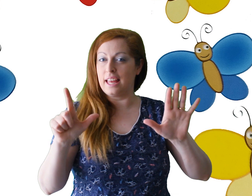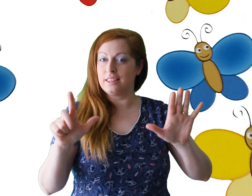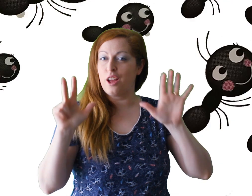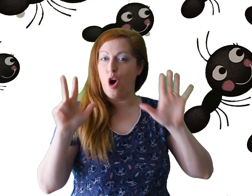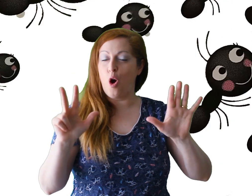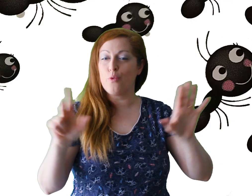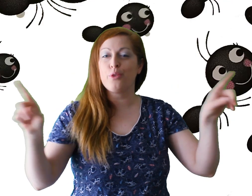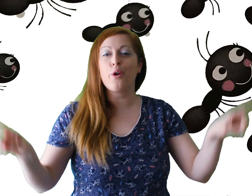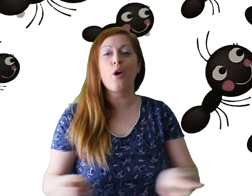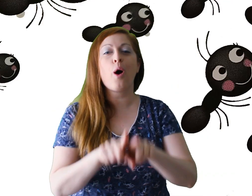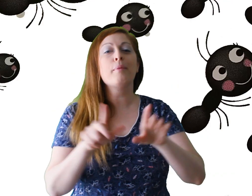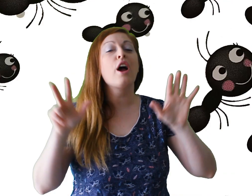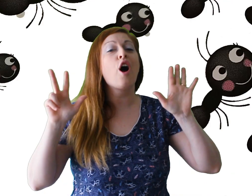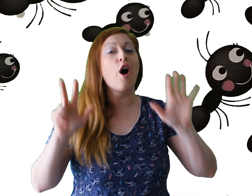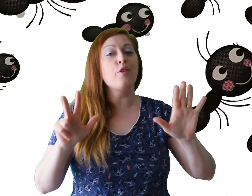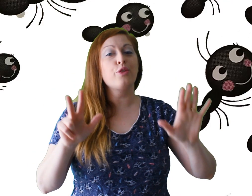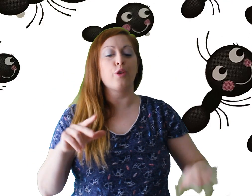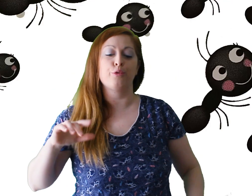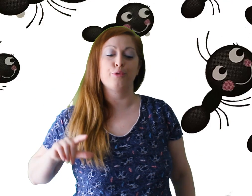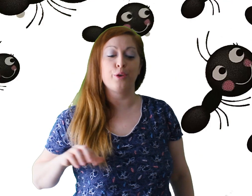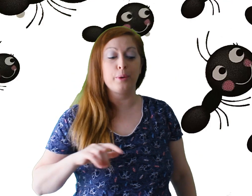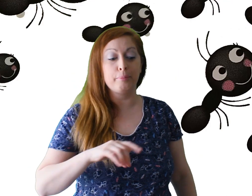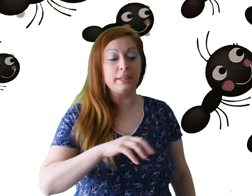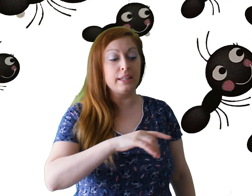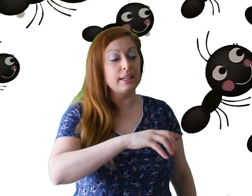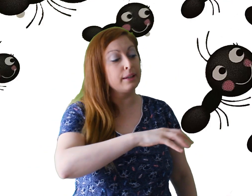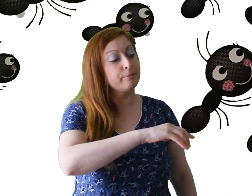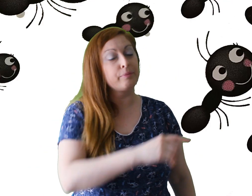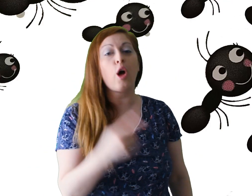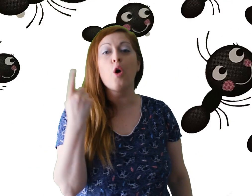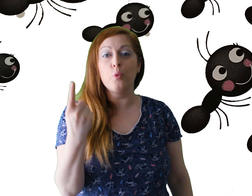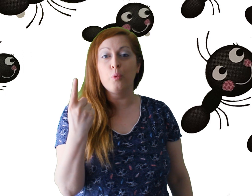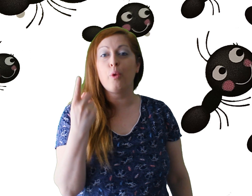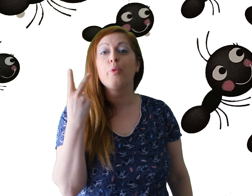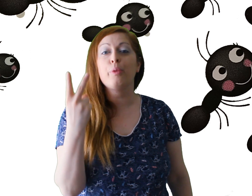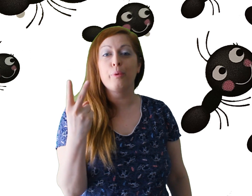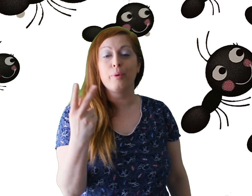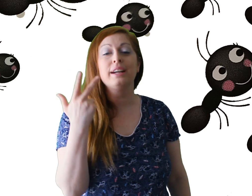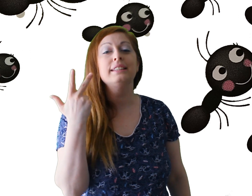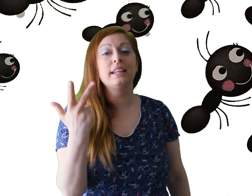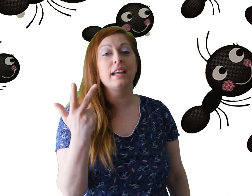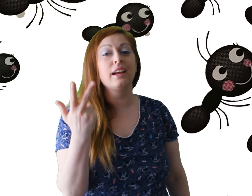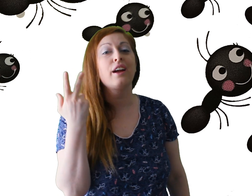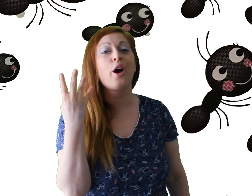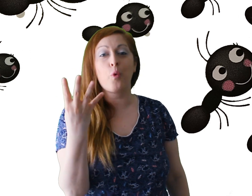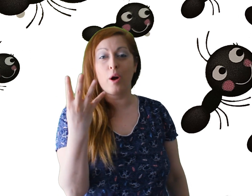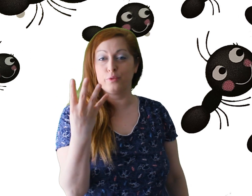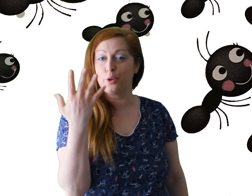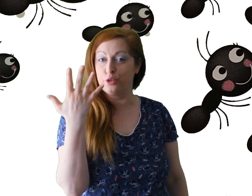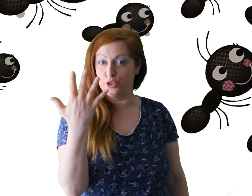otto come otto formiche, uno, due, tre, quattro, cinque,